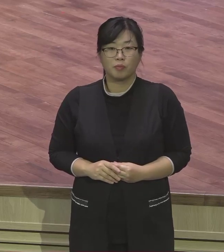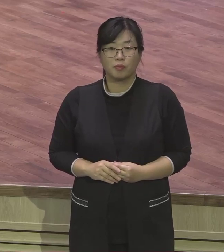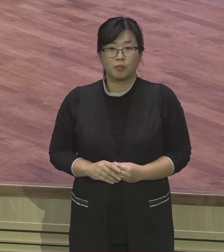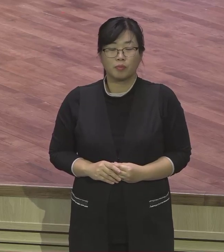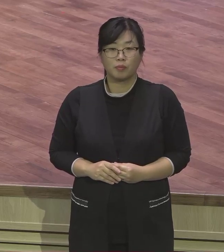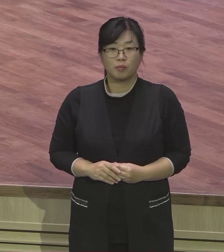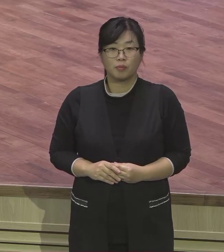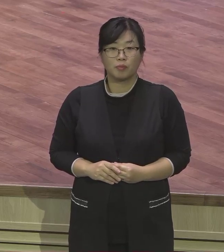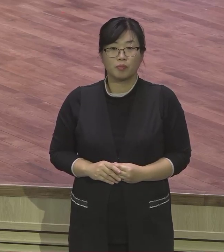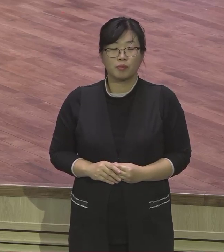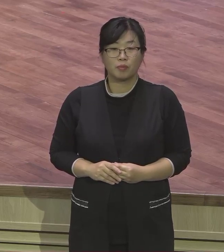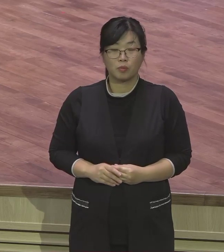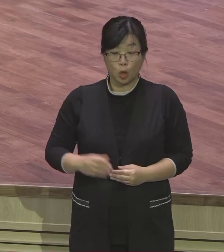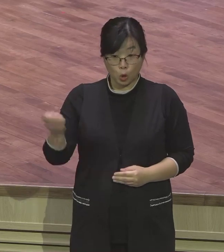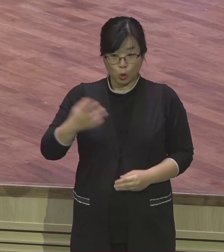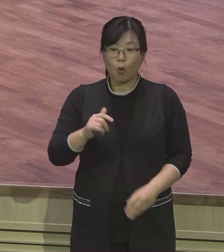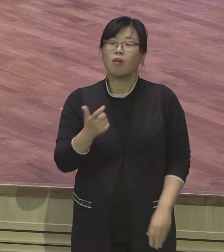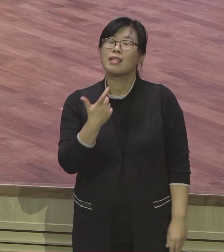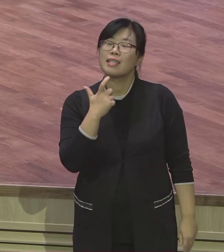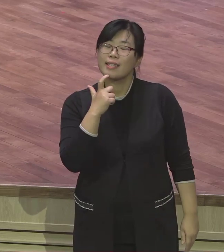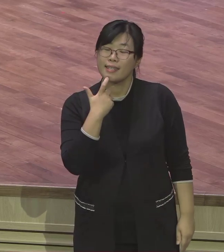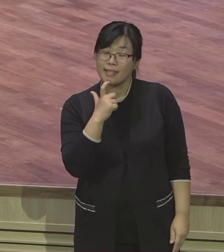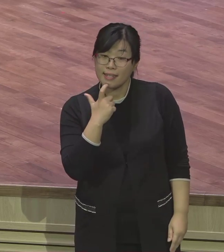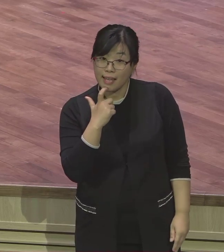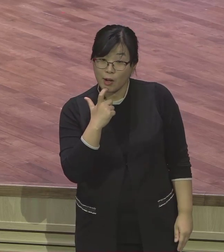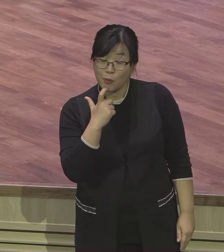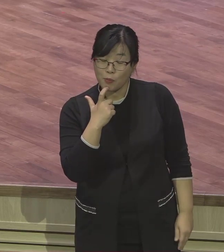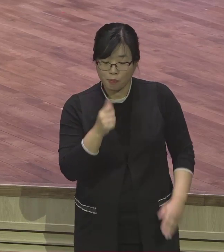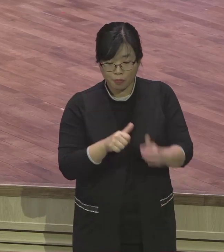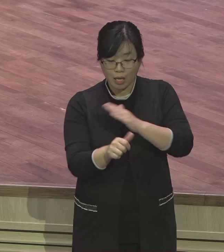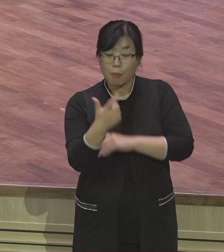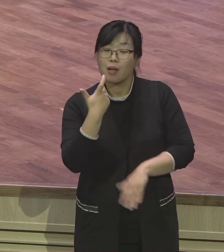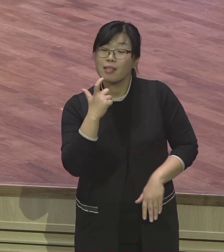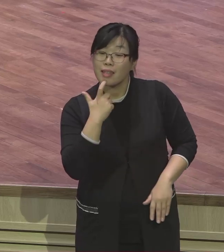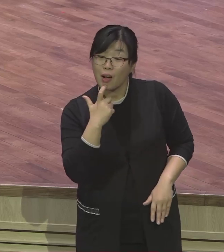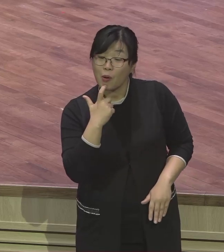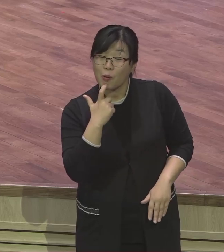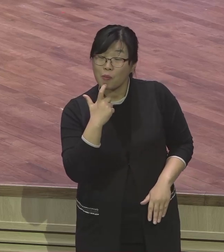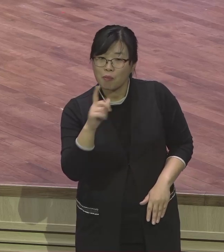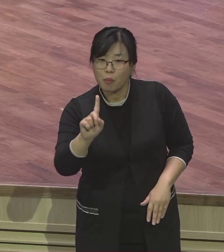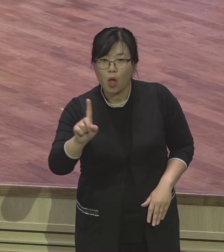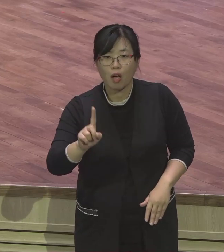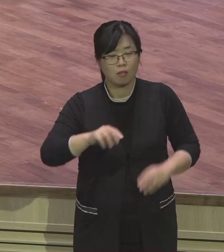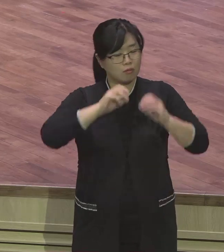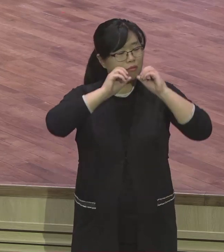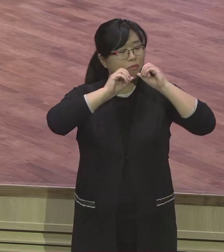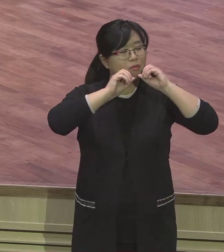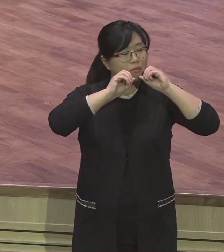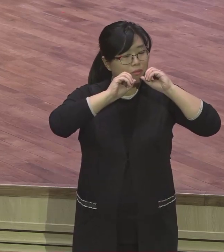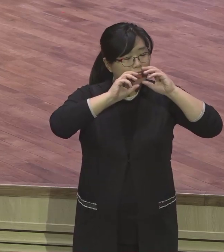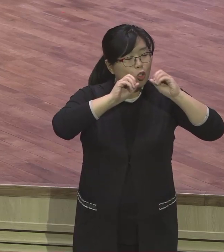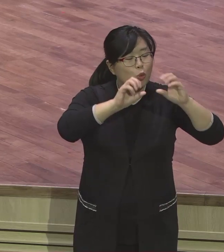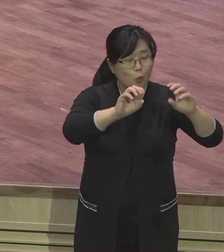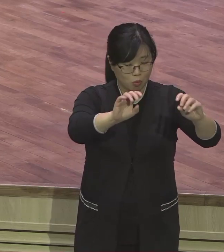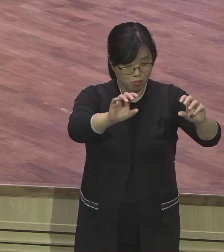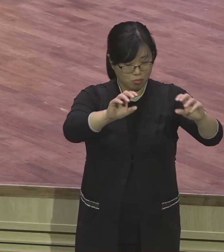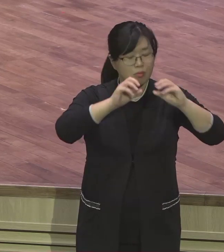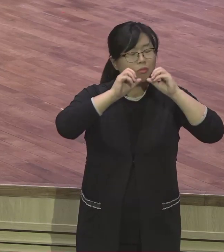3대인 야곱은 뭐요. 전도입니다. 전도. 아들 요셉 하면 뭡니까. 성교의 중요성을